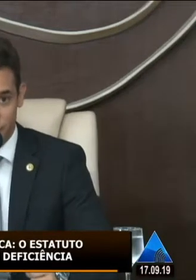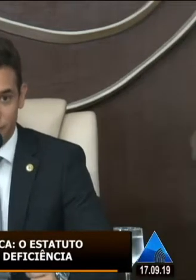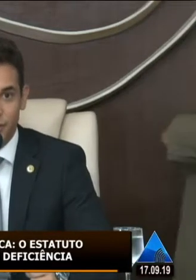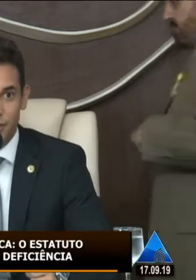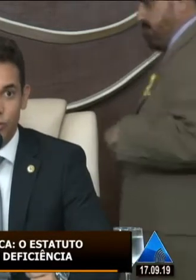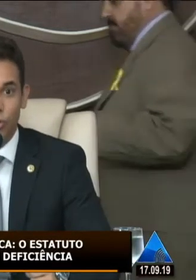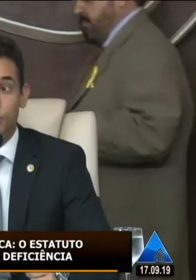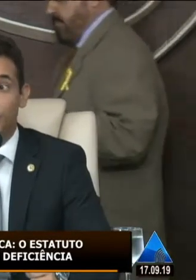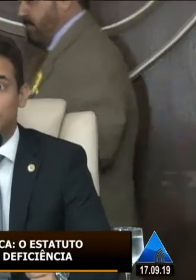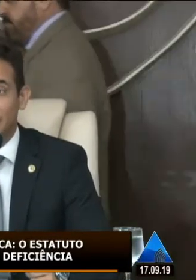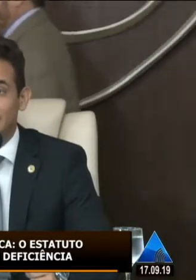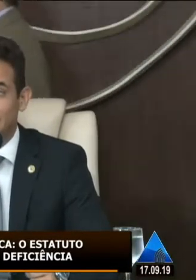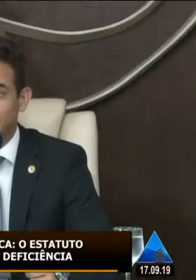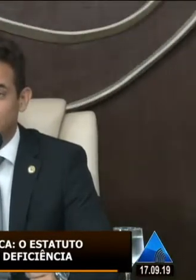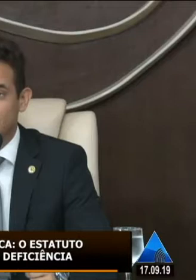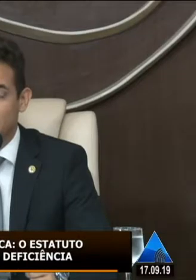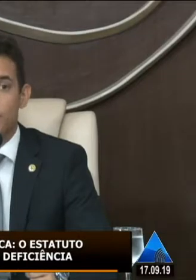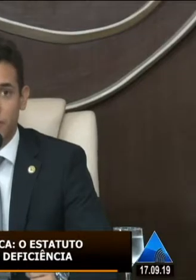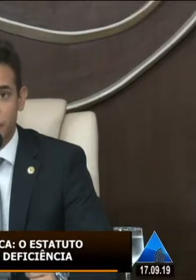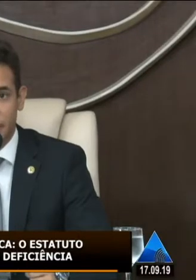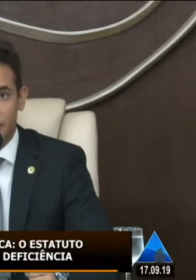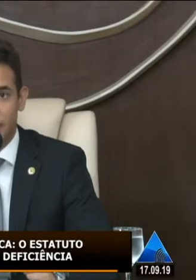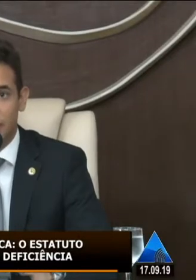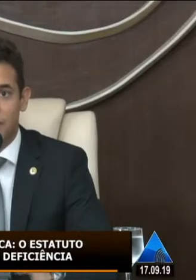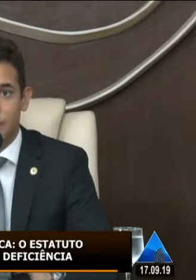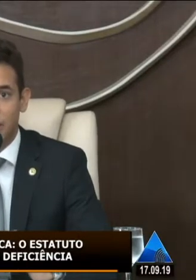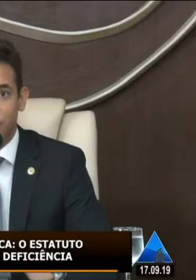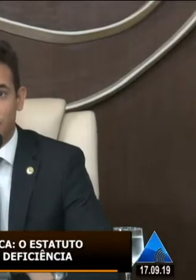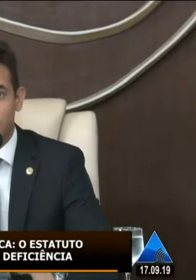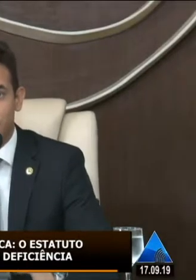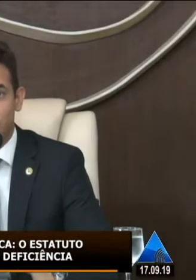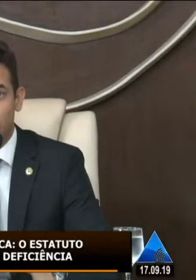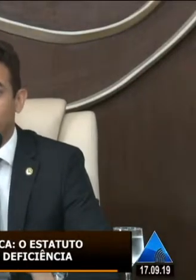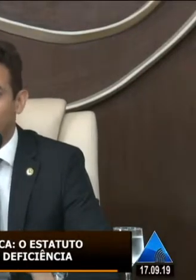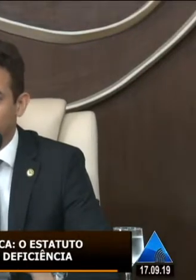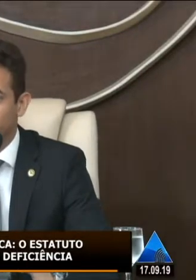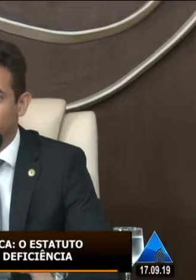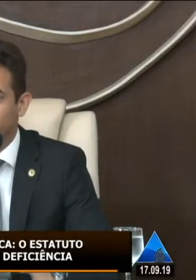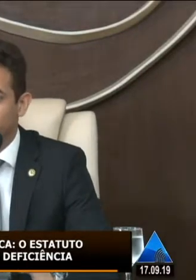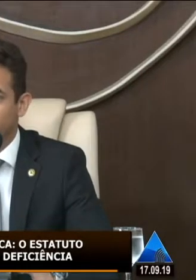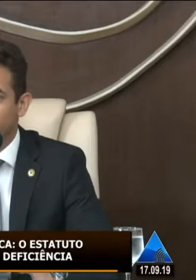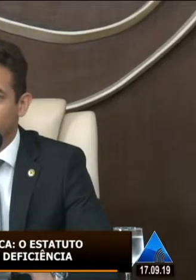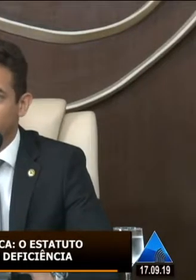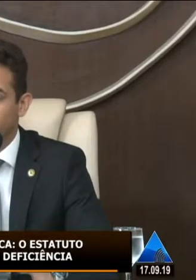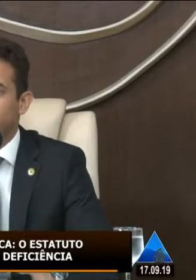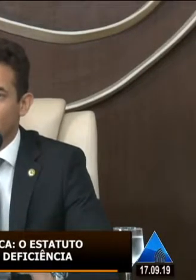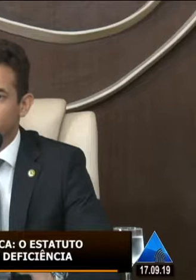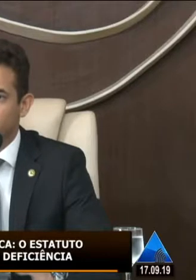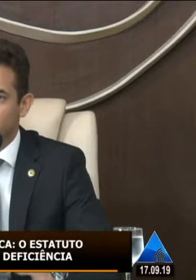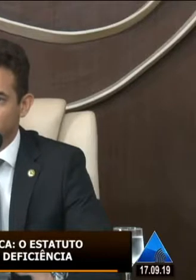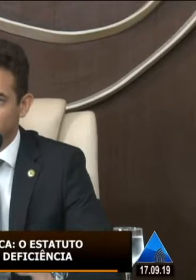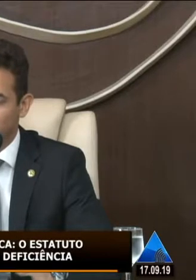inteiro. Que todos possam, de fato, entender. Infelizmente, a Assembleia Legislativa ainda não dispõe de